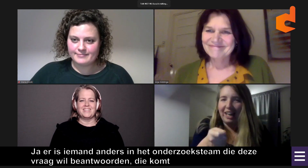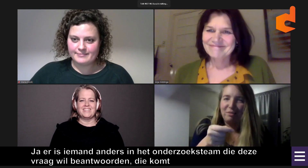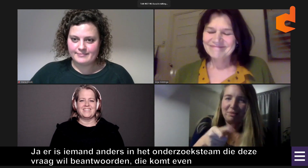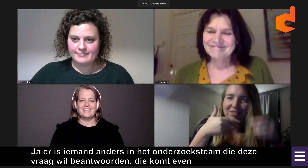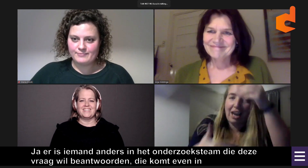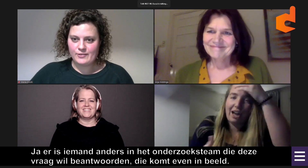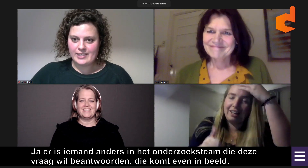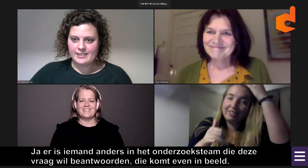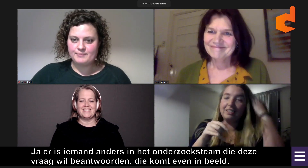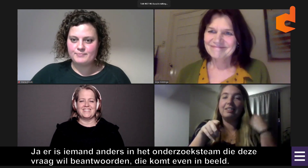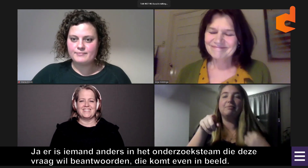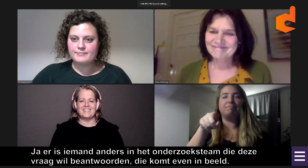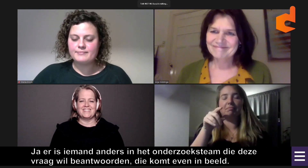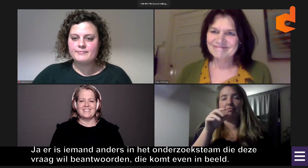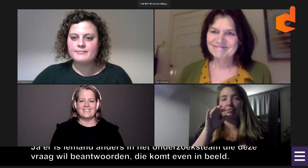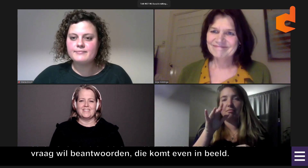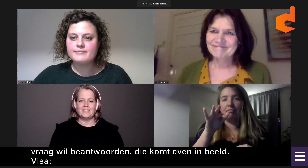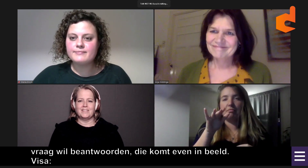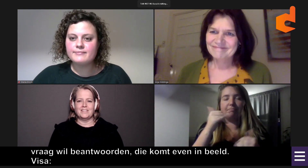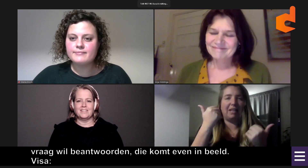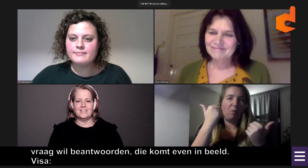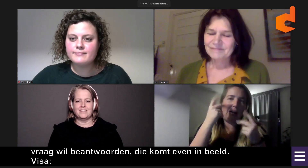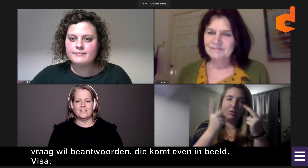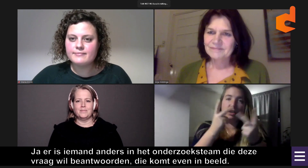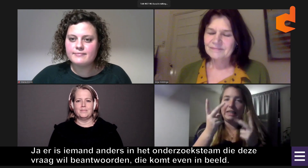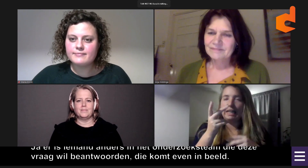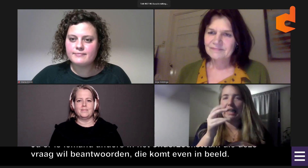Ja, ik kon het niet laten. Ik wilde toch heel graag deze vragen even beantwoorden.